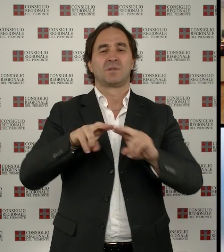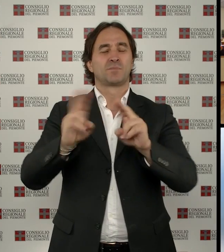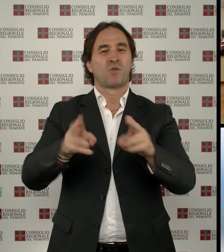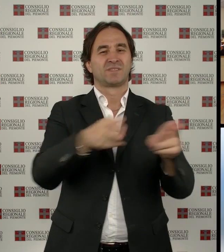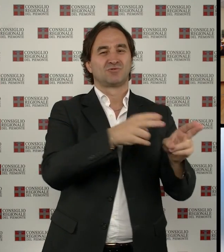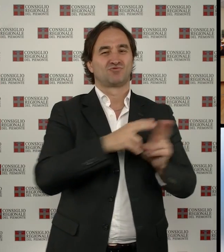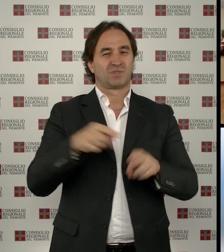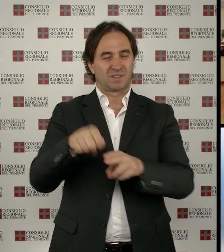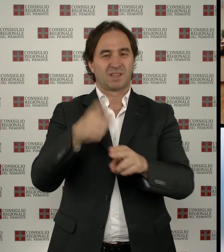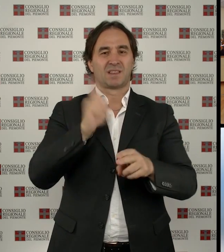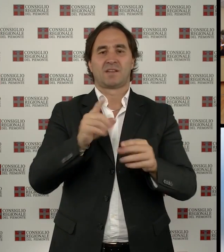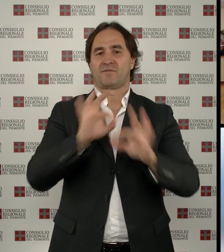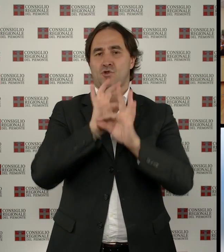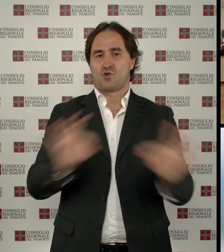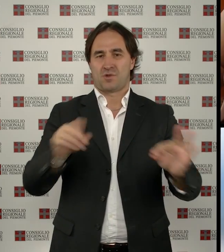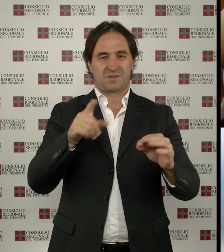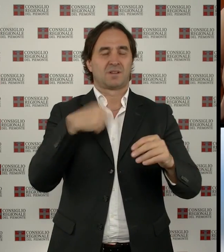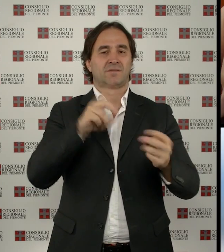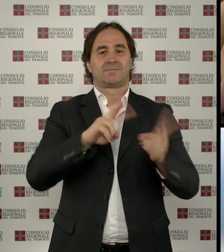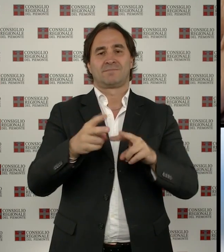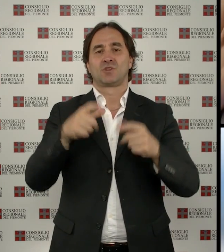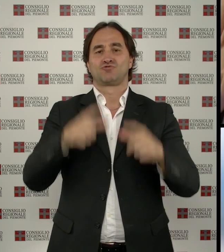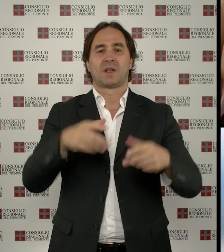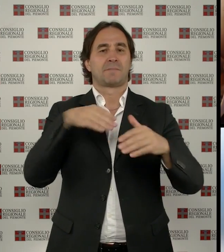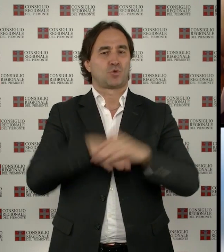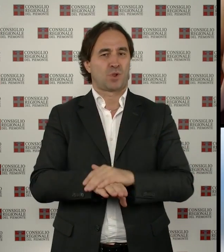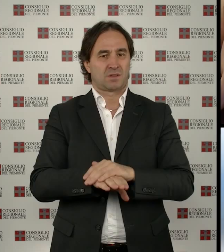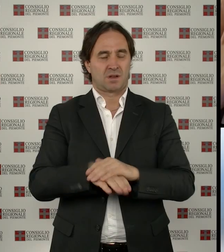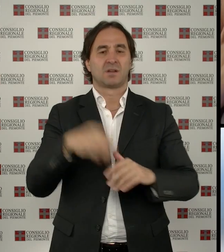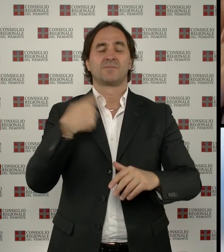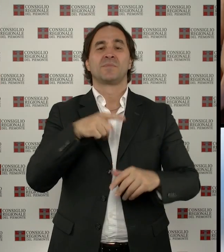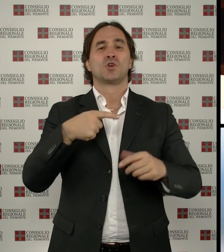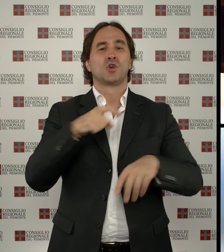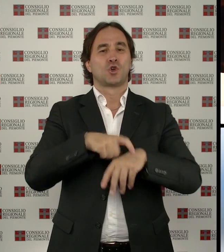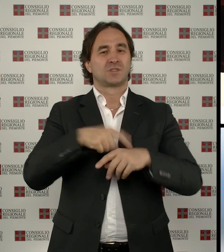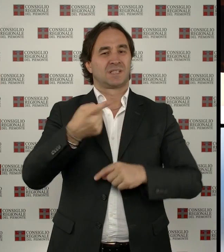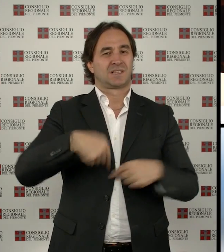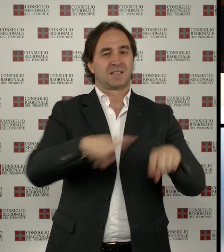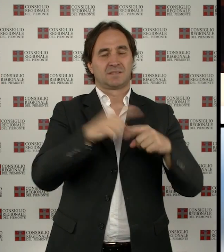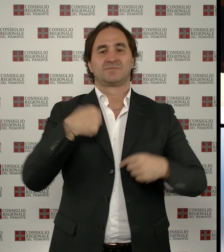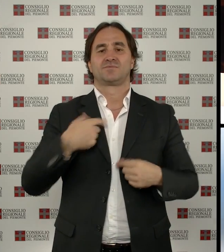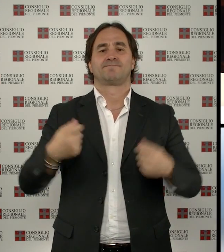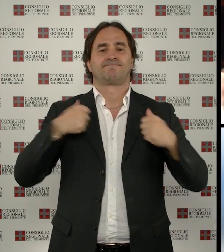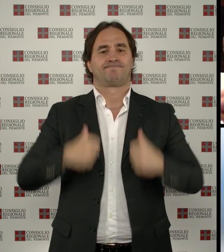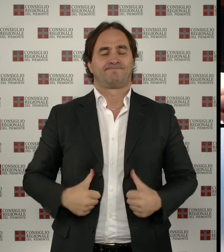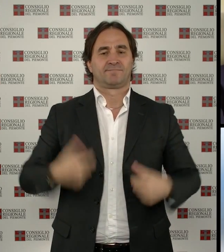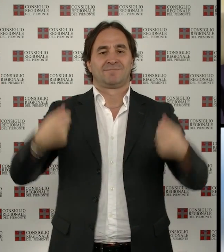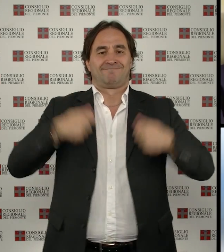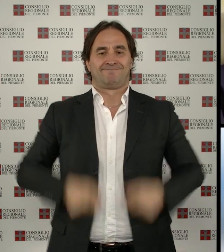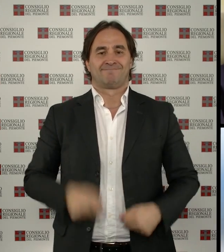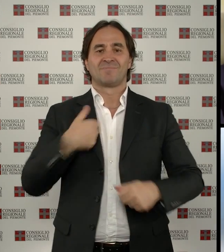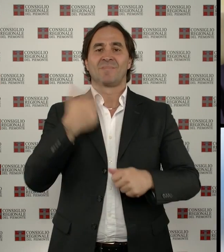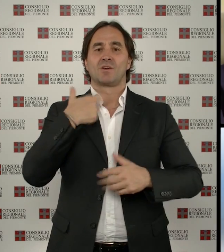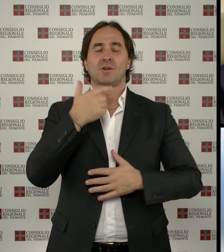città metropolitana. In apertura di seduta tutti i consiglieri hanno simbolicamente indossato il simbolo della campagna Nastro Rosa